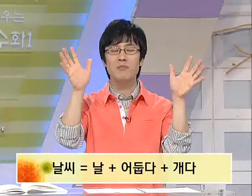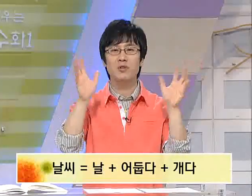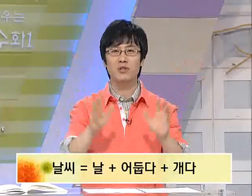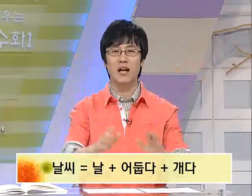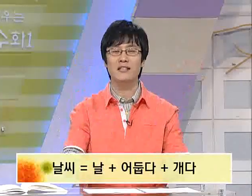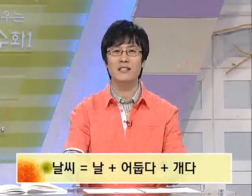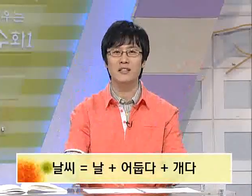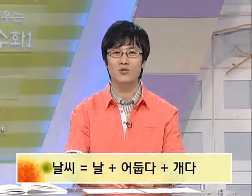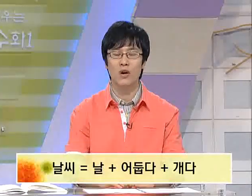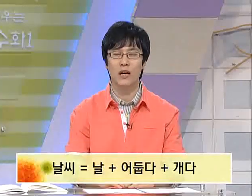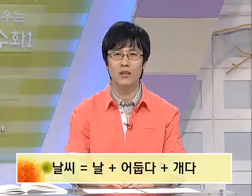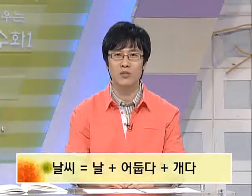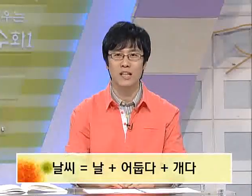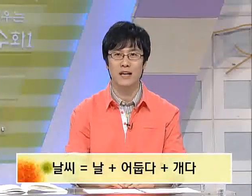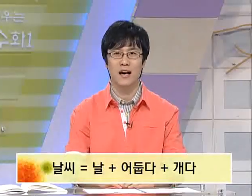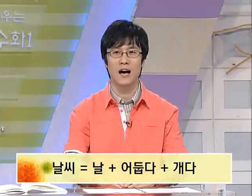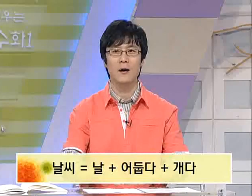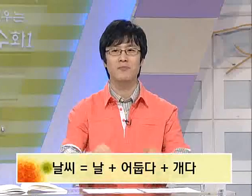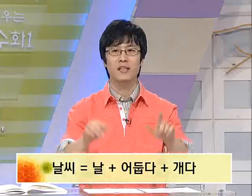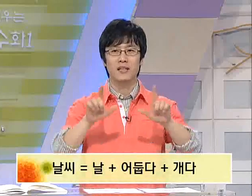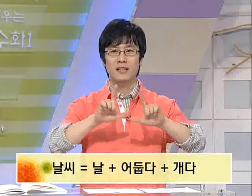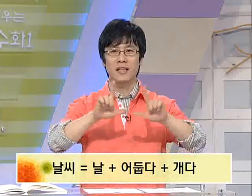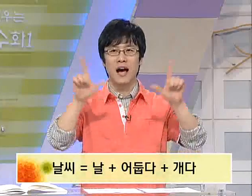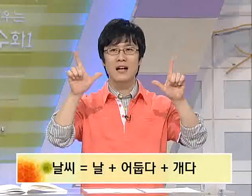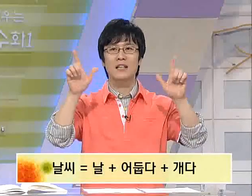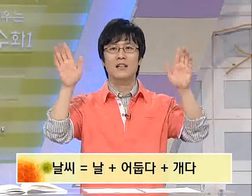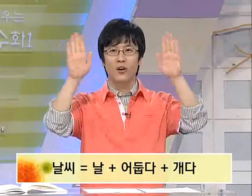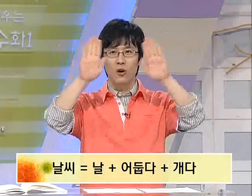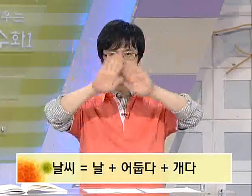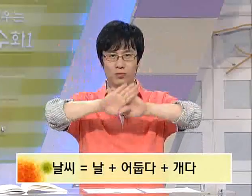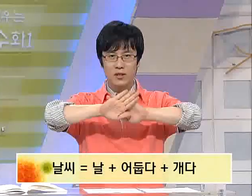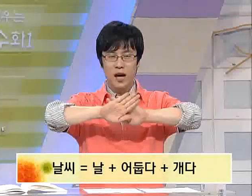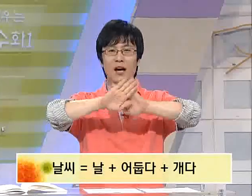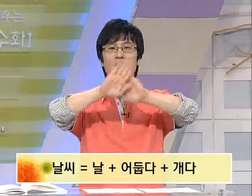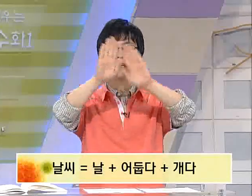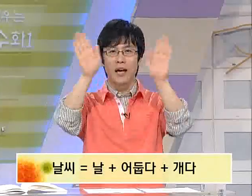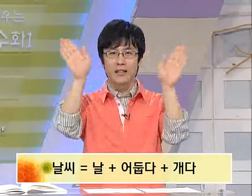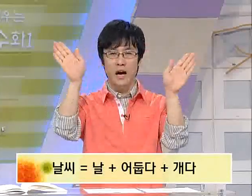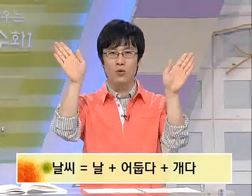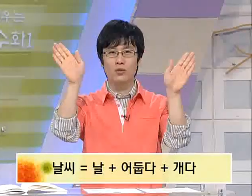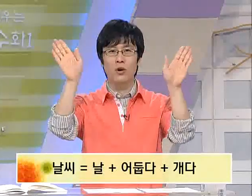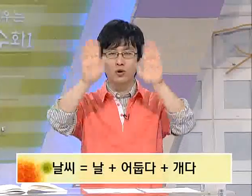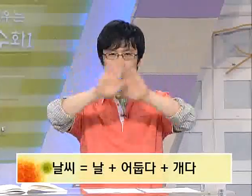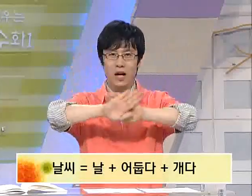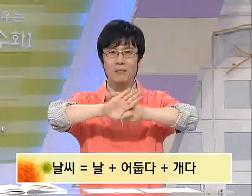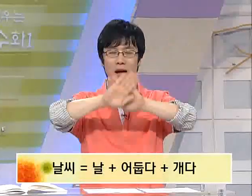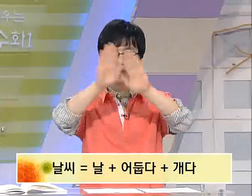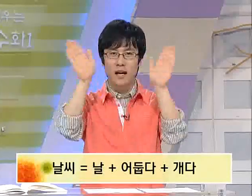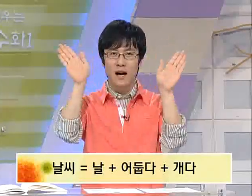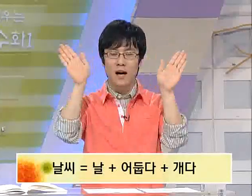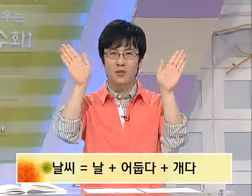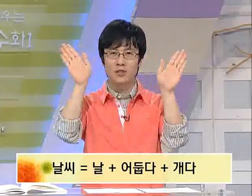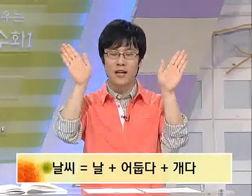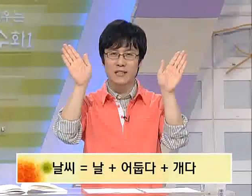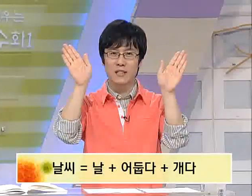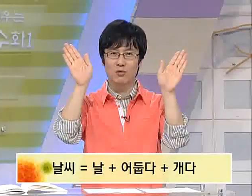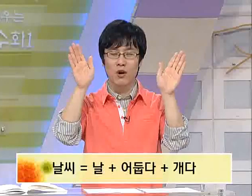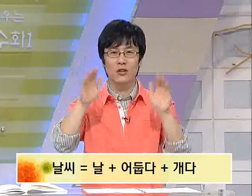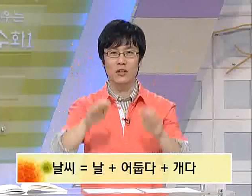합쳐져서 날씨라는 수화가 됩니다. 날, 어둡다, 게다, 혹은 어둡다, 밝다 합쳐서 날씨라는 수화가